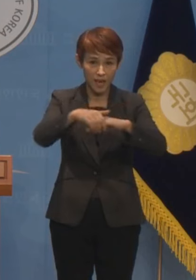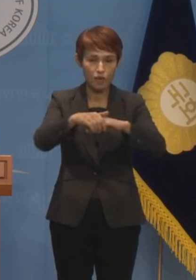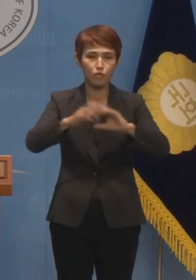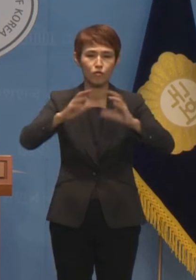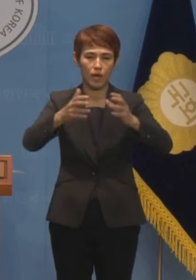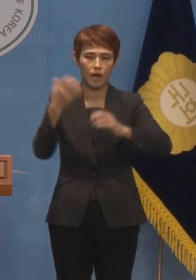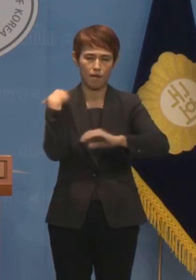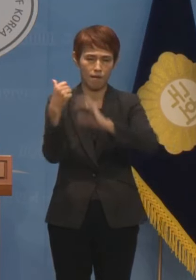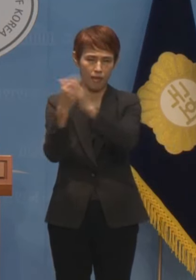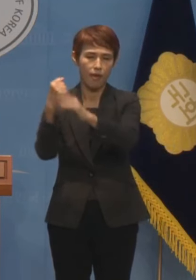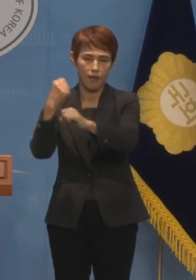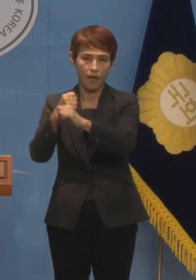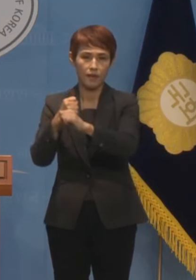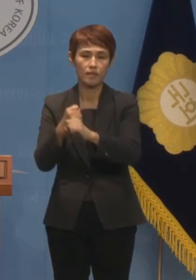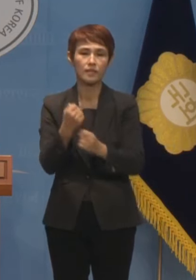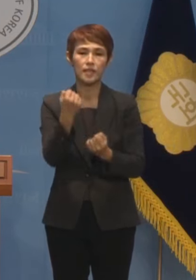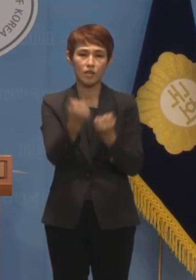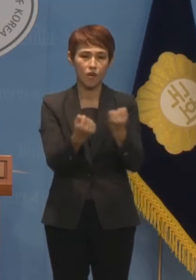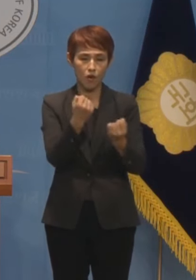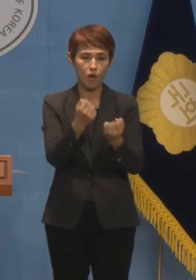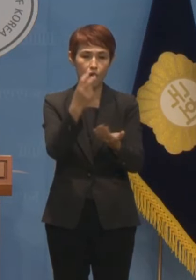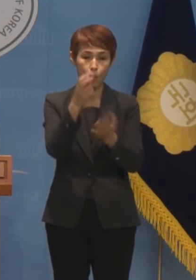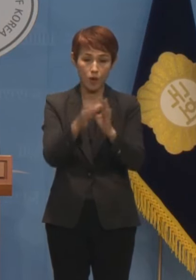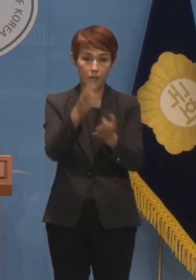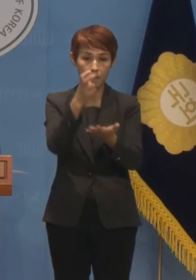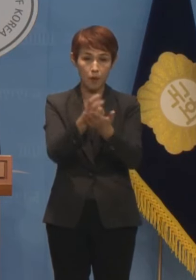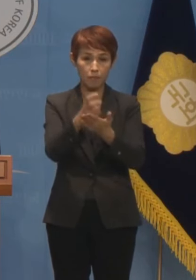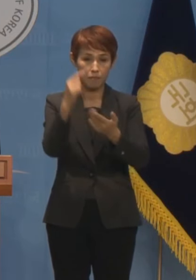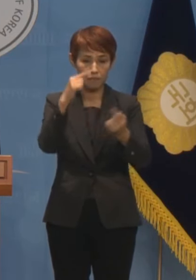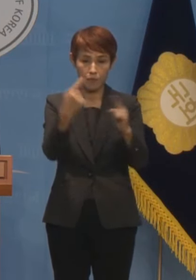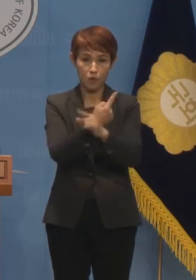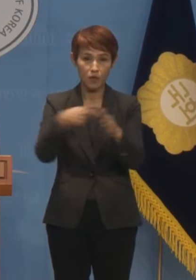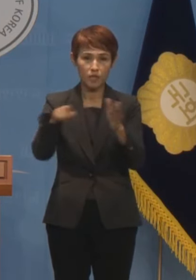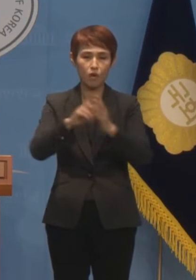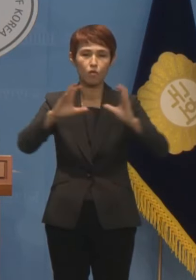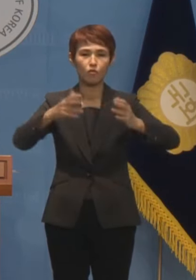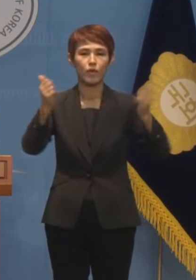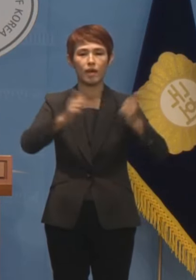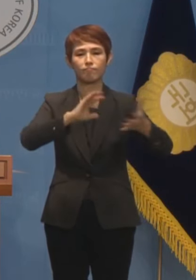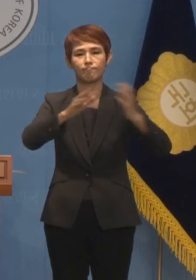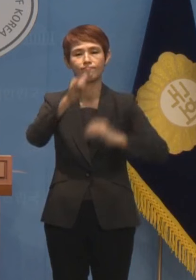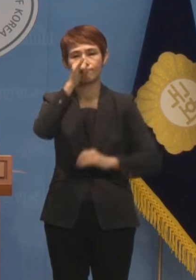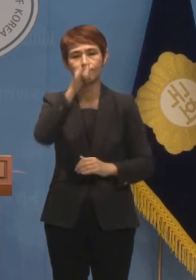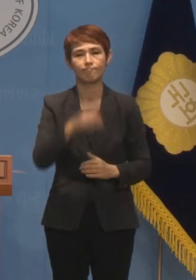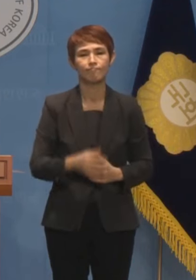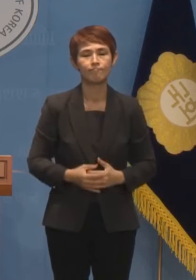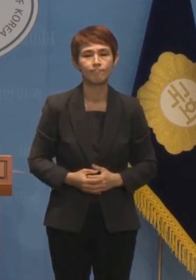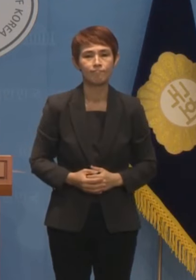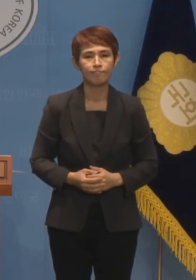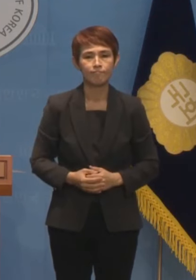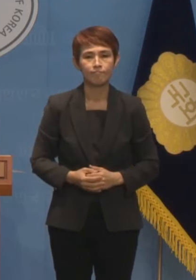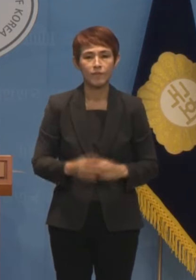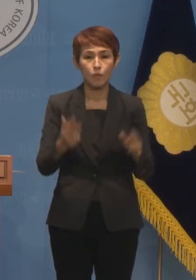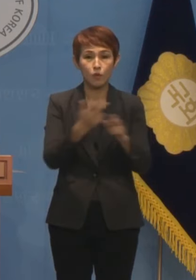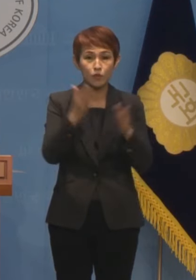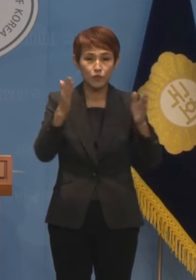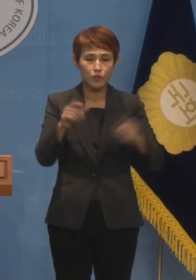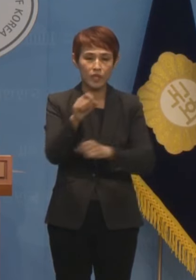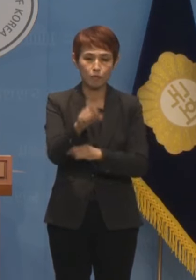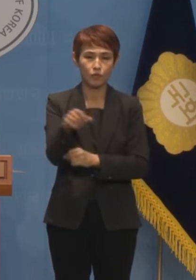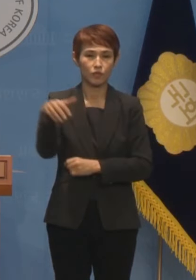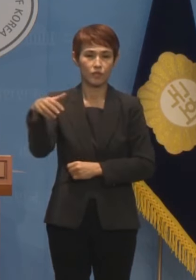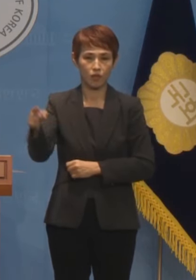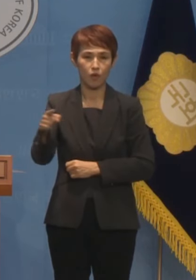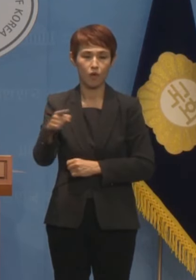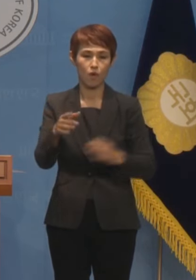활성화를 막는 자전거 법 개선을 위한 국회 토론회가 진행됩니다. 이번 주 국회 사무초와